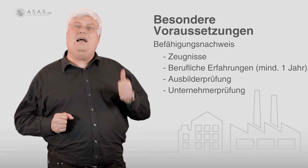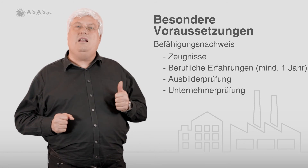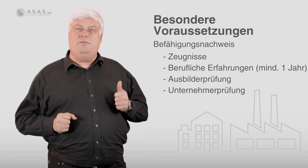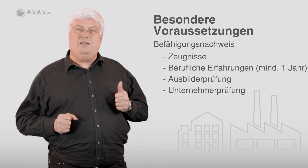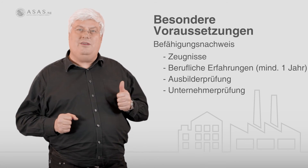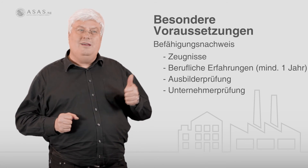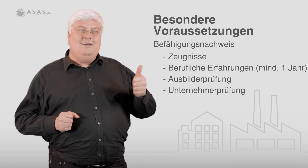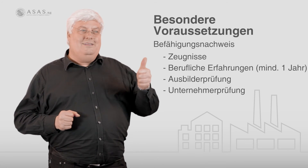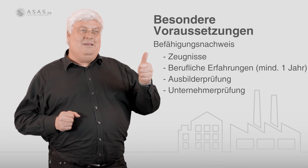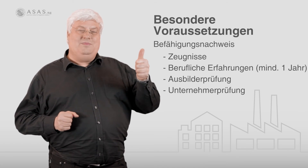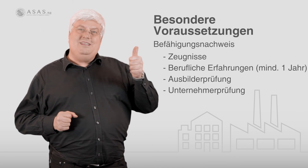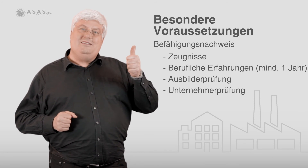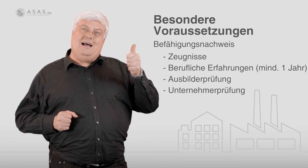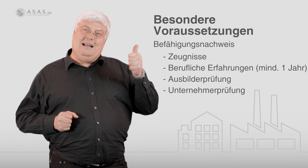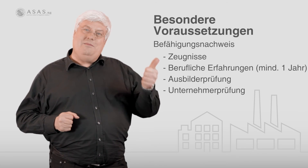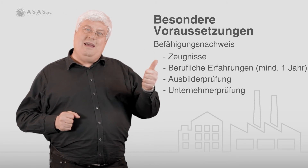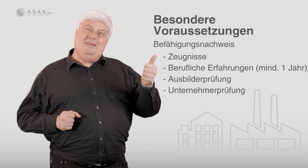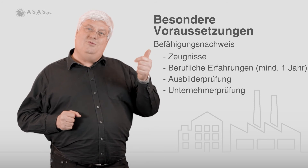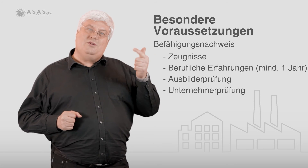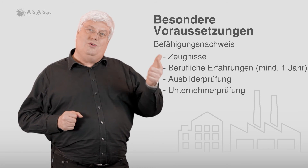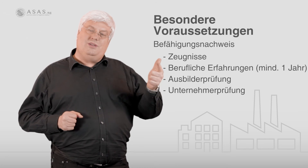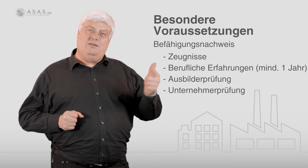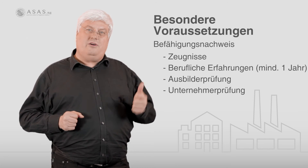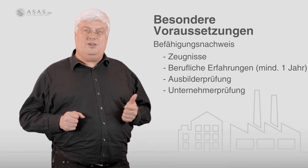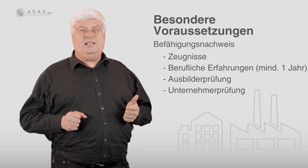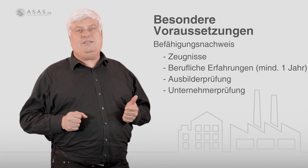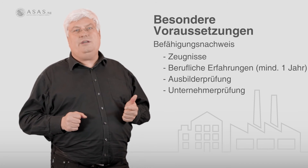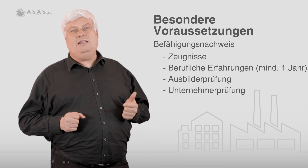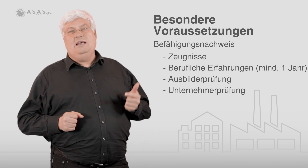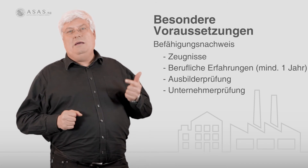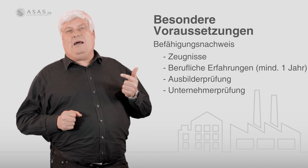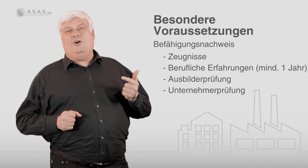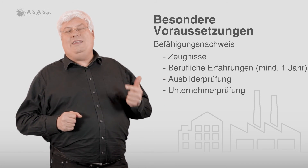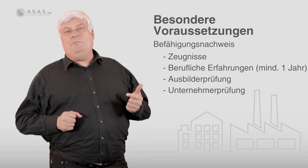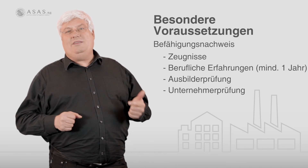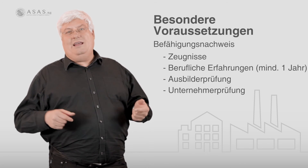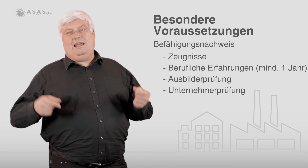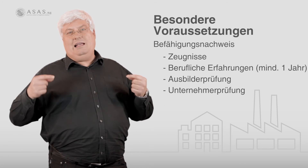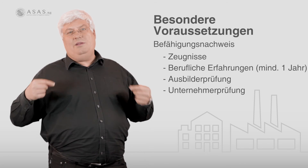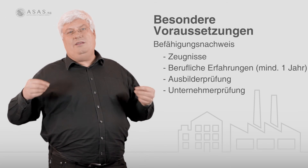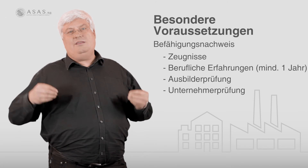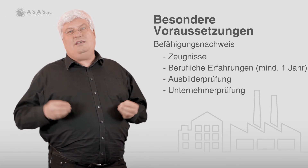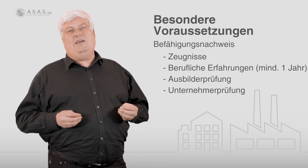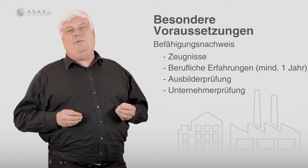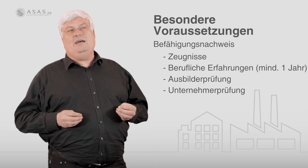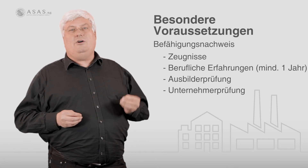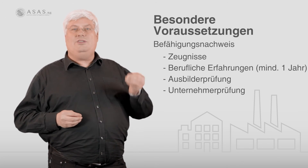halbe Miete. Neben diesen allgemeinen und besonderen Voraussetzungen braucht jemand, der ein reglementiertes Gewerbe hat, auch den